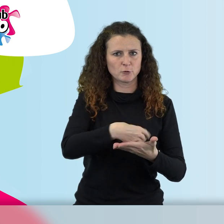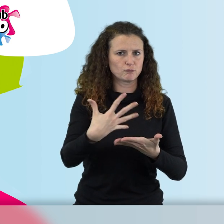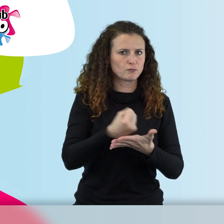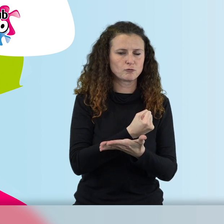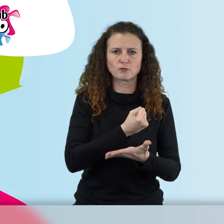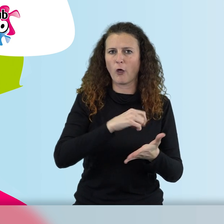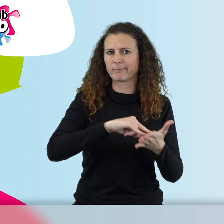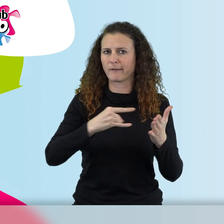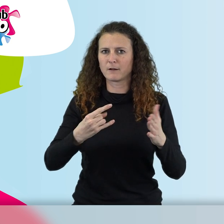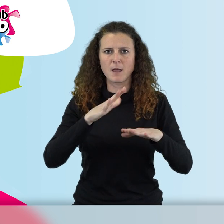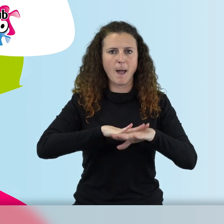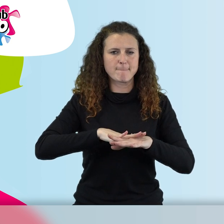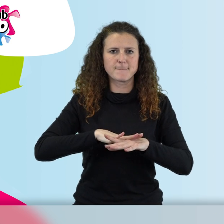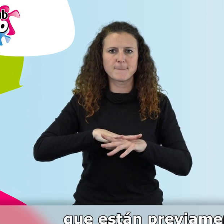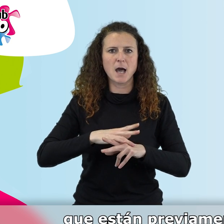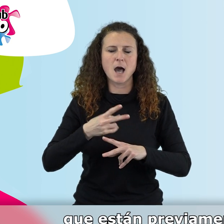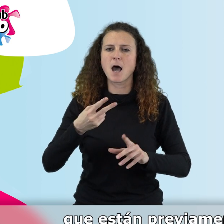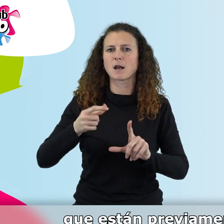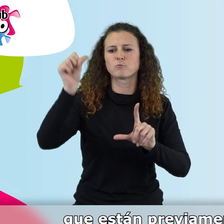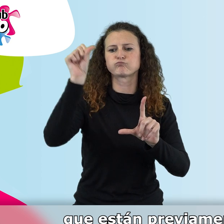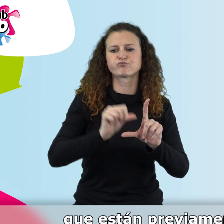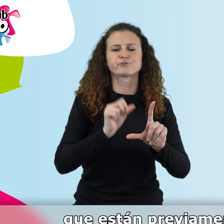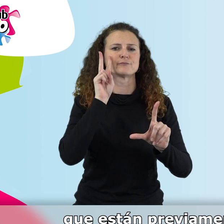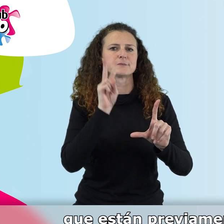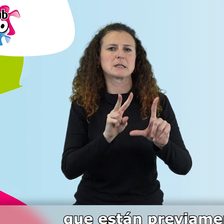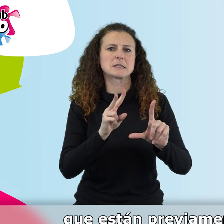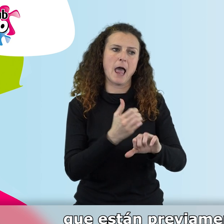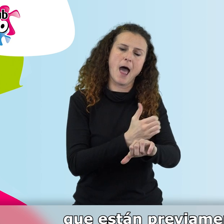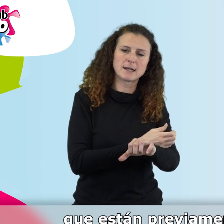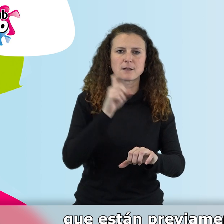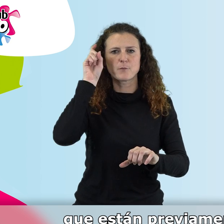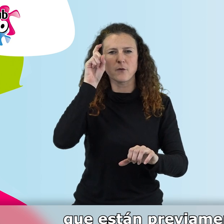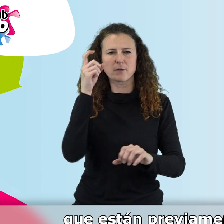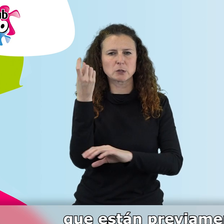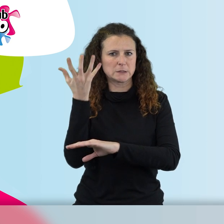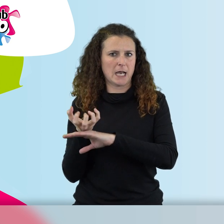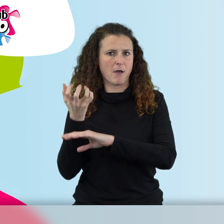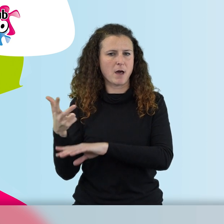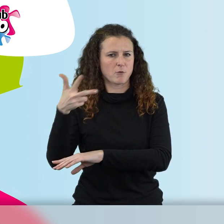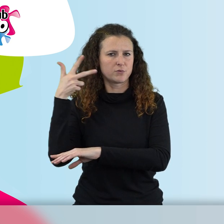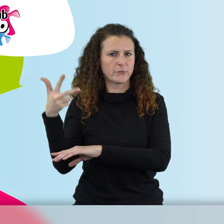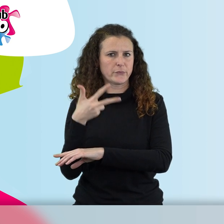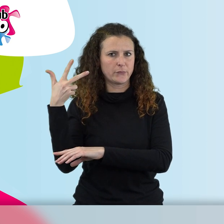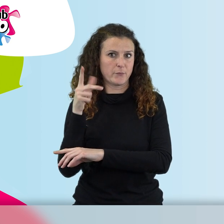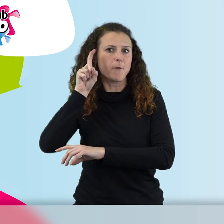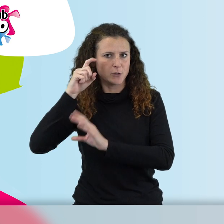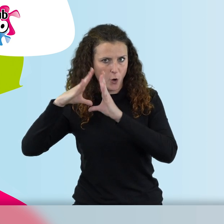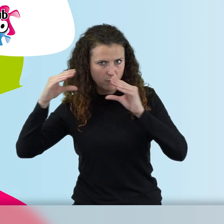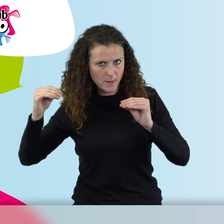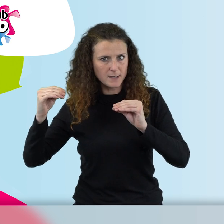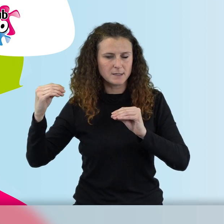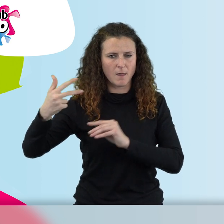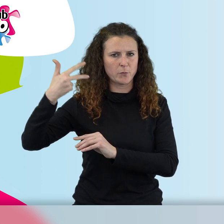para poder visualizar contenidos que están previamente grabados por profesorado de la universidad y mantener